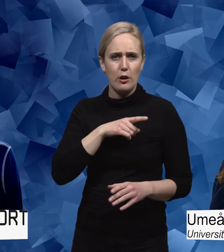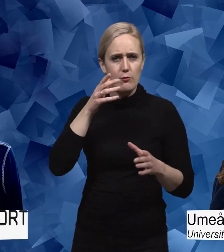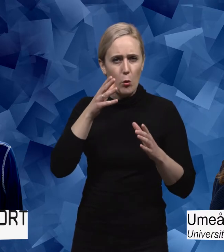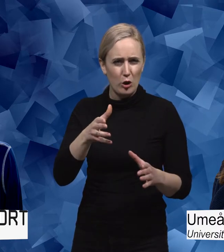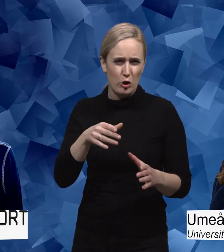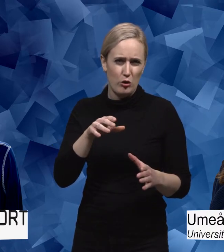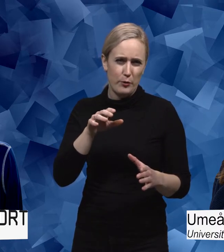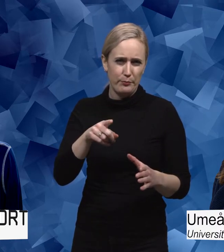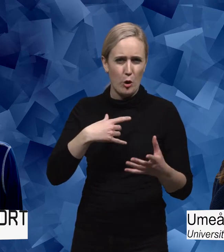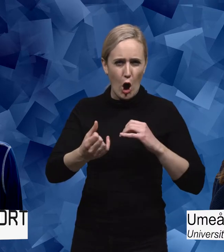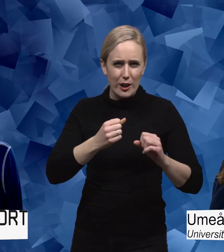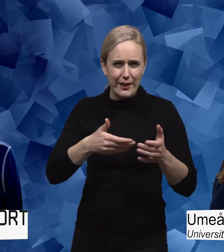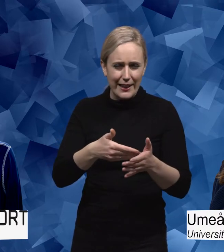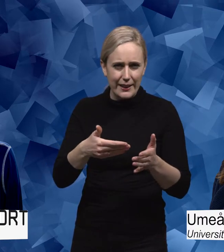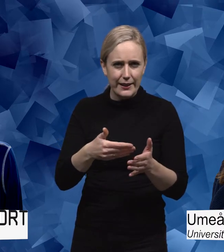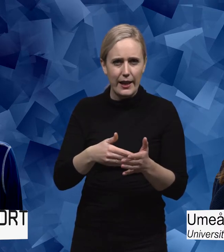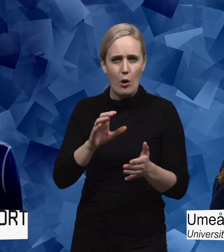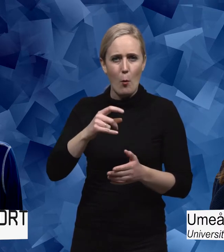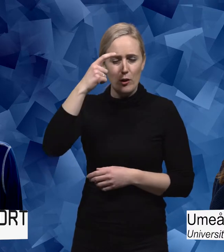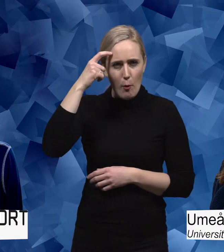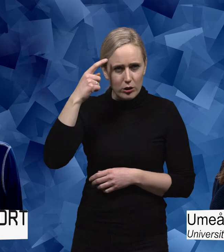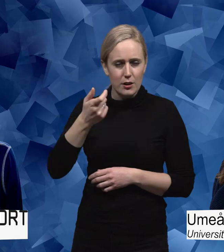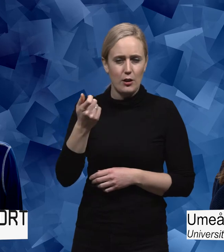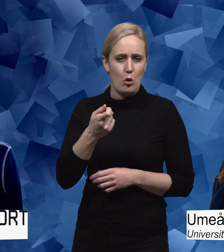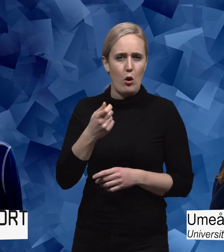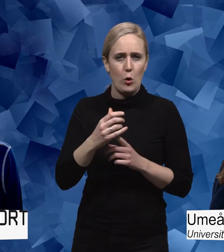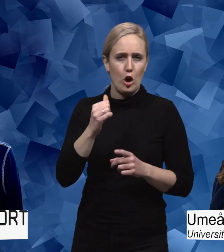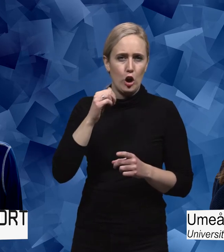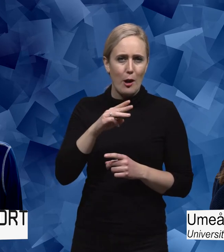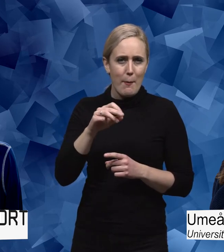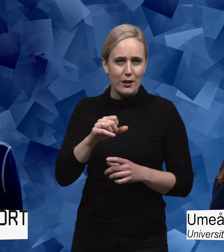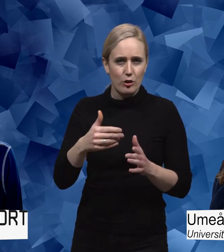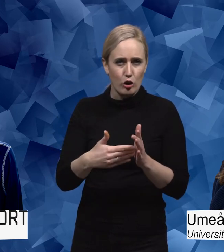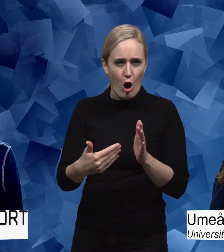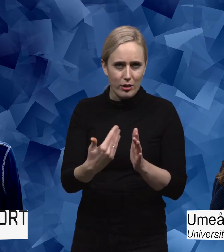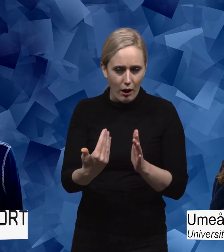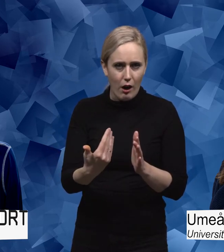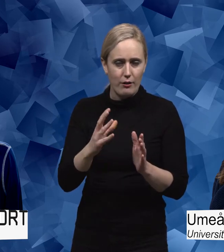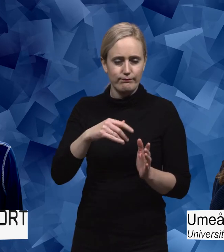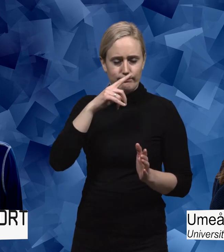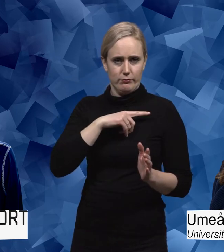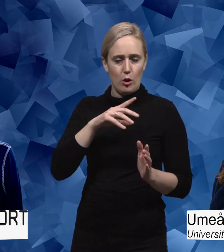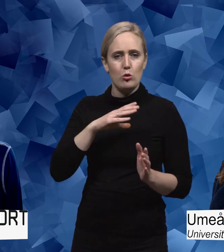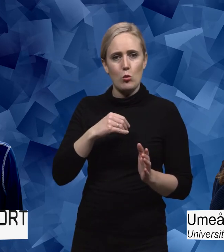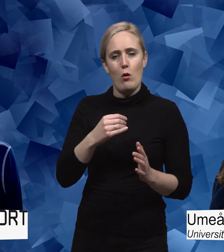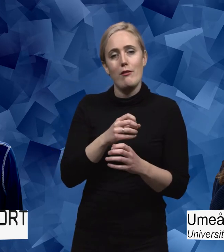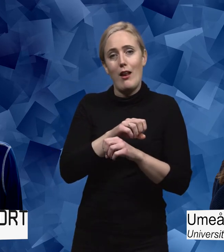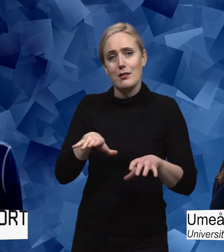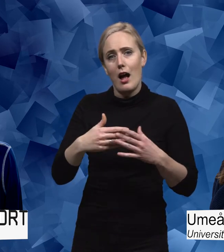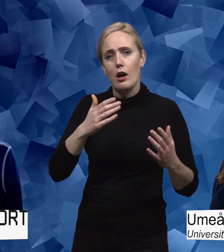rörelsehinder, traumatiska ryggmärsskador, alltså förvärvade ryggmärsskador så är det ju framförallt unga män som